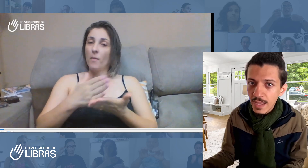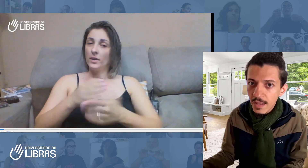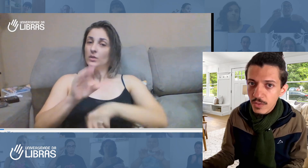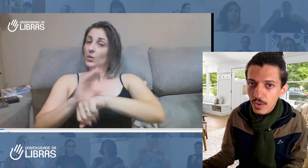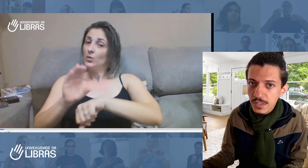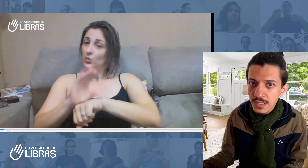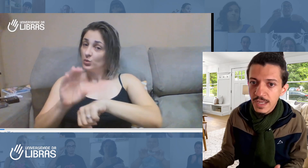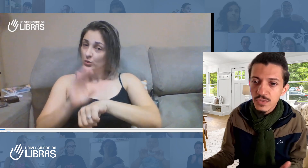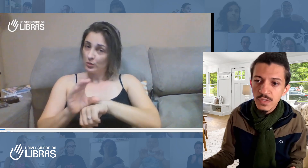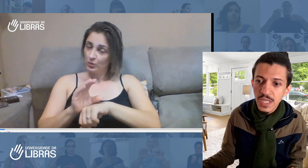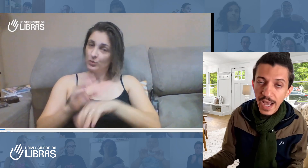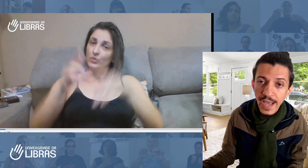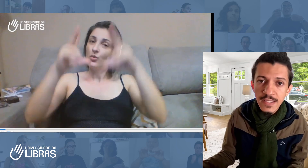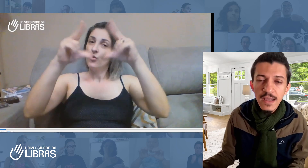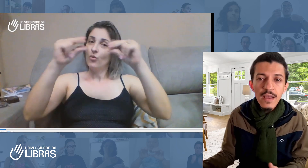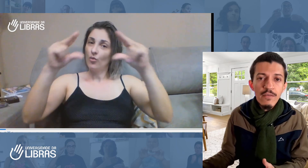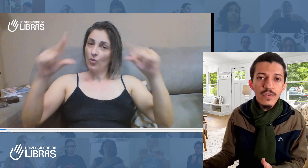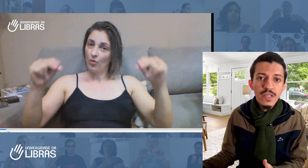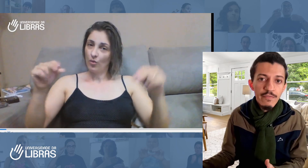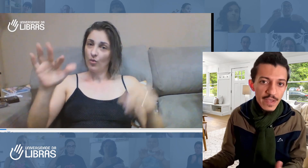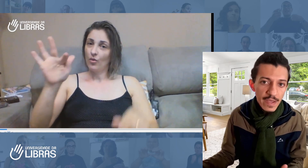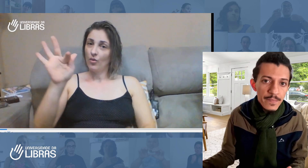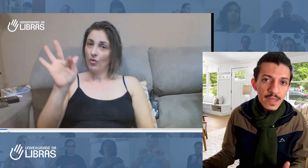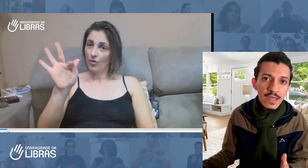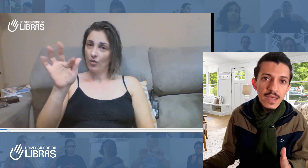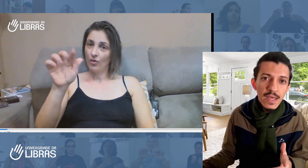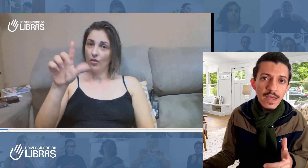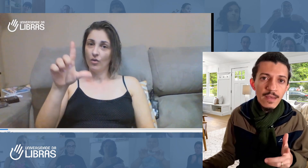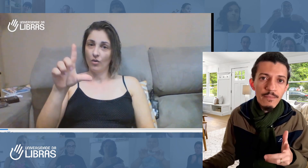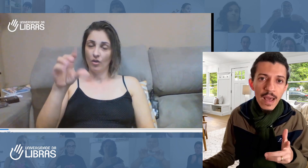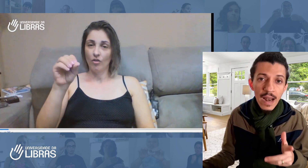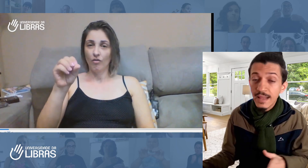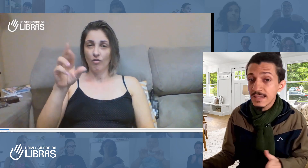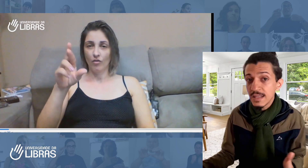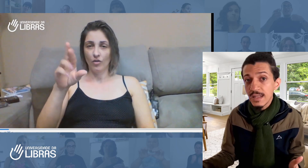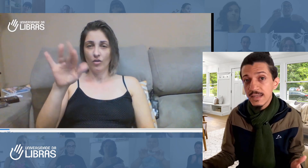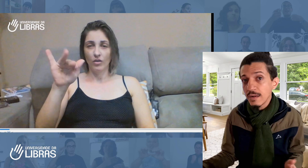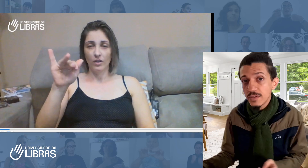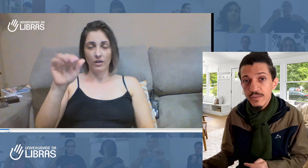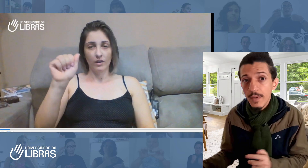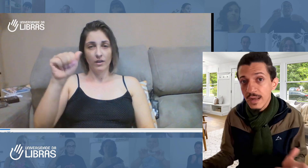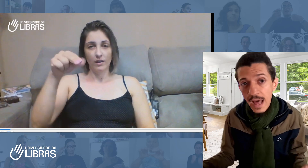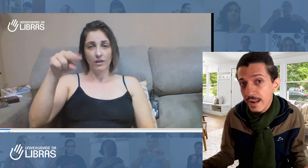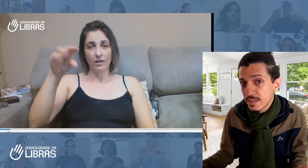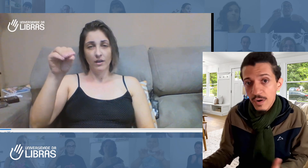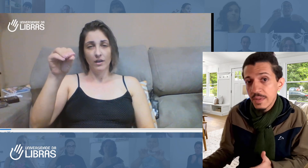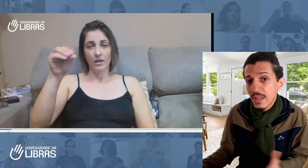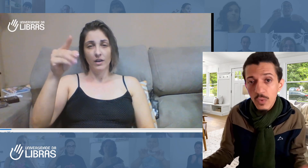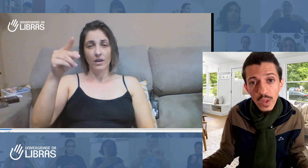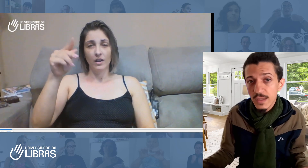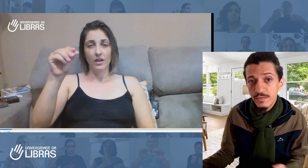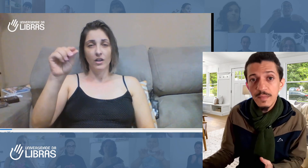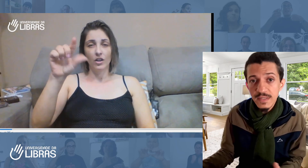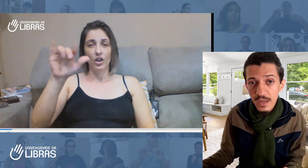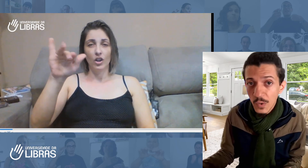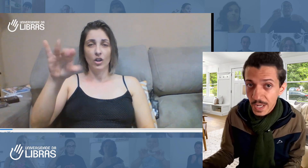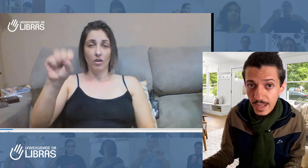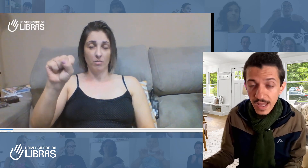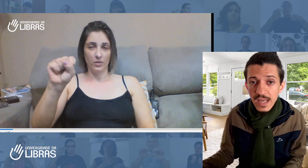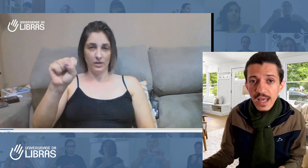nossas redes sociais, você vê que ela está sinalizando de forma clara, de forma tranquila, de forma segura. E ela